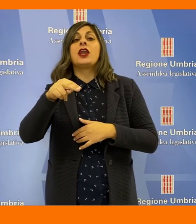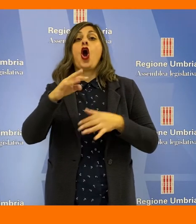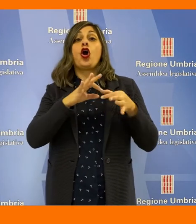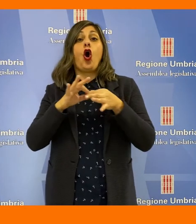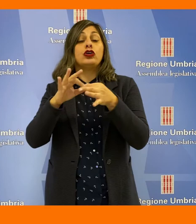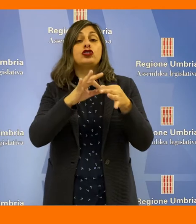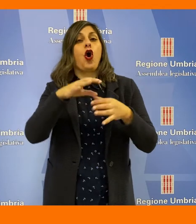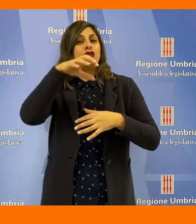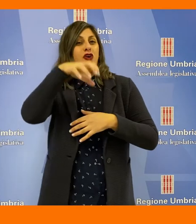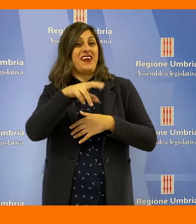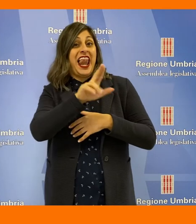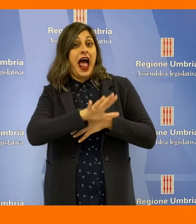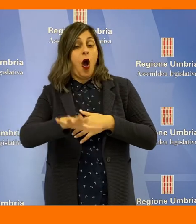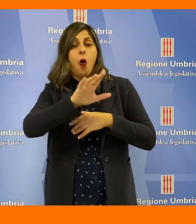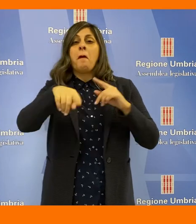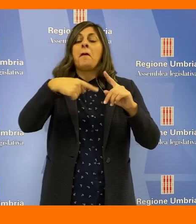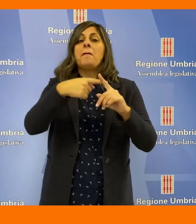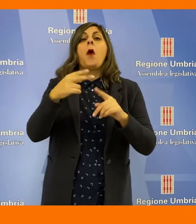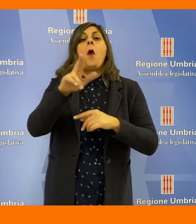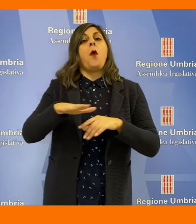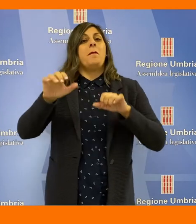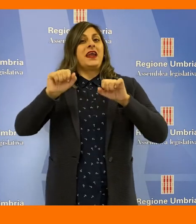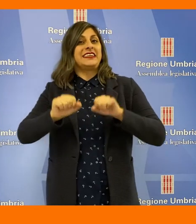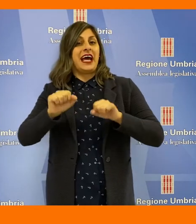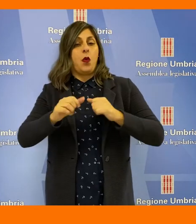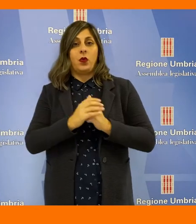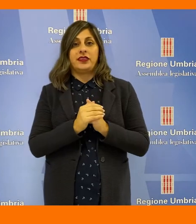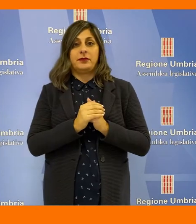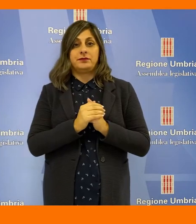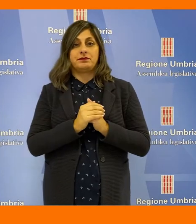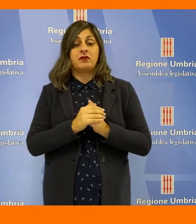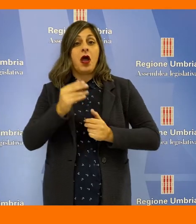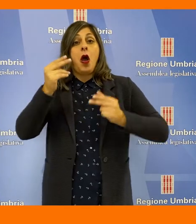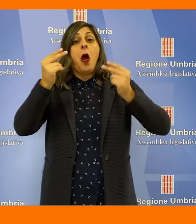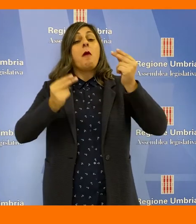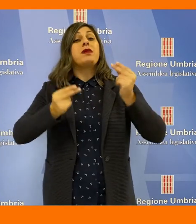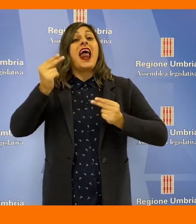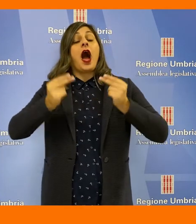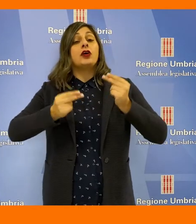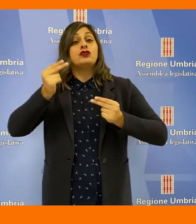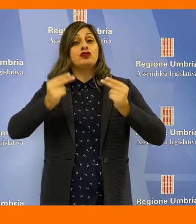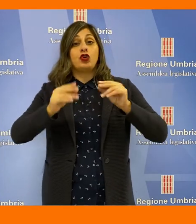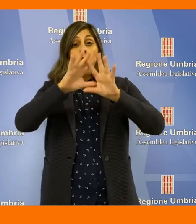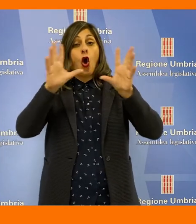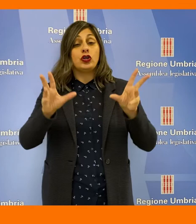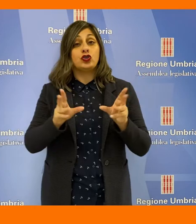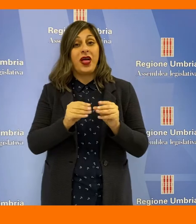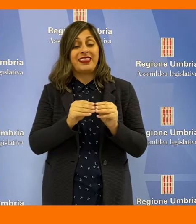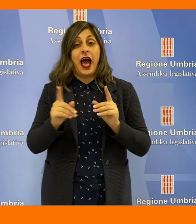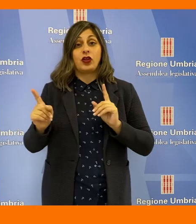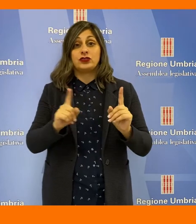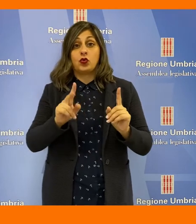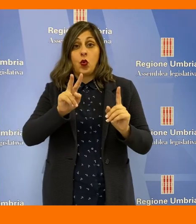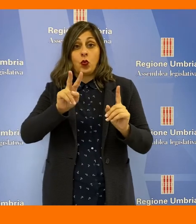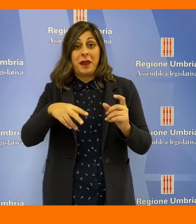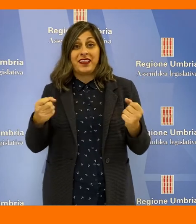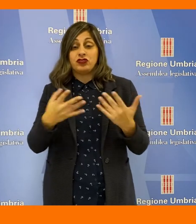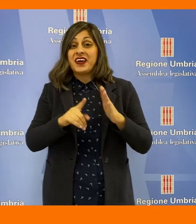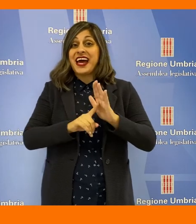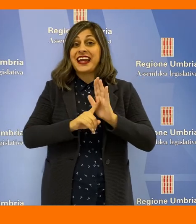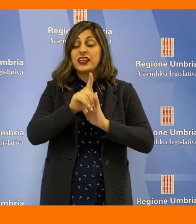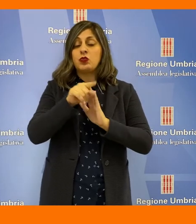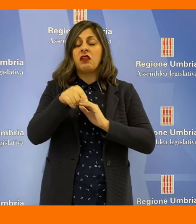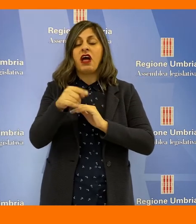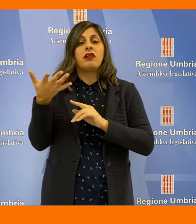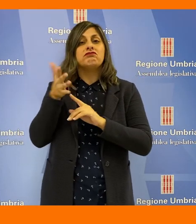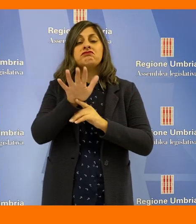il Consorzio Villa Umbra e Umbria Salute. Il risultato del bilancio consolidato dell'esercizio 2019